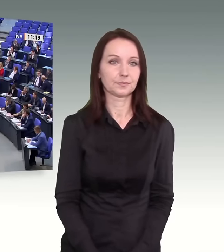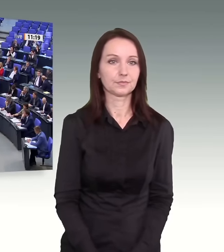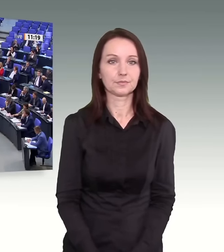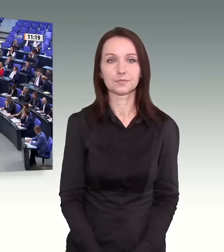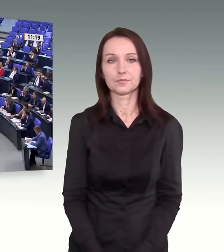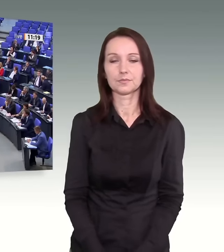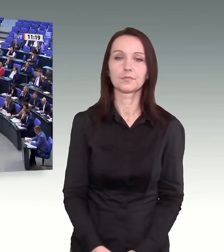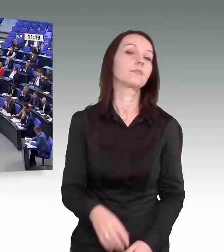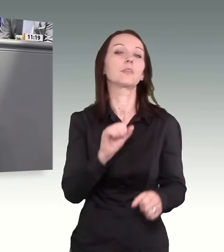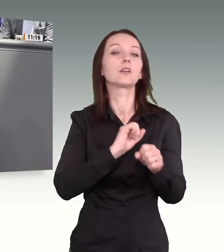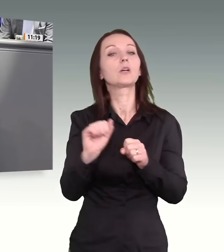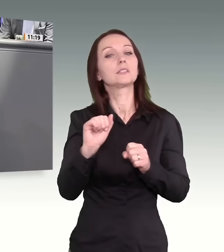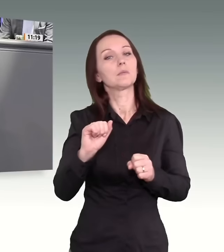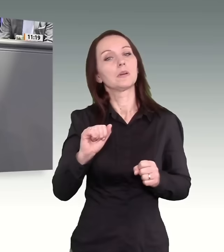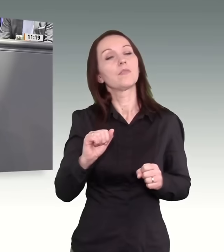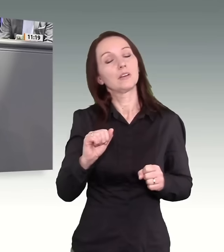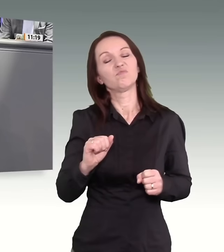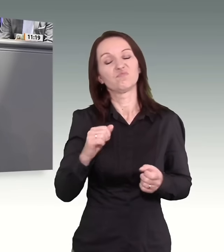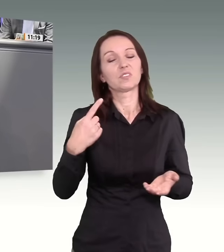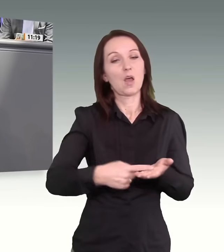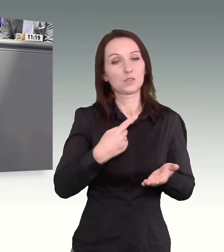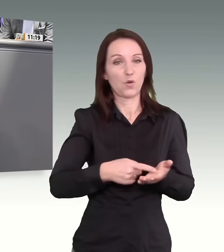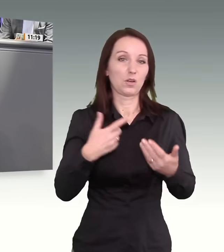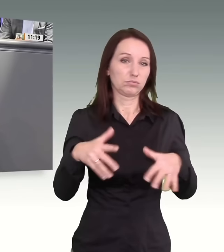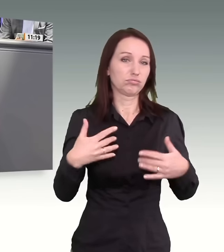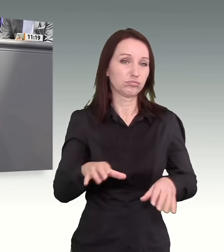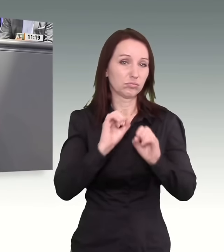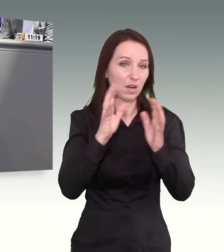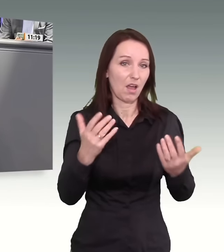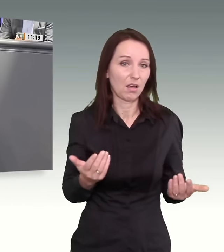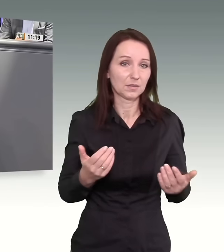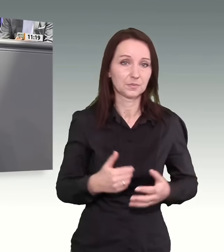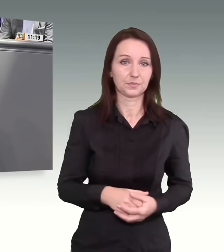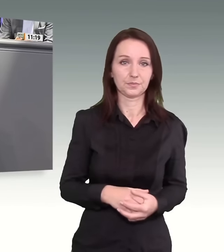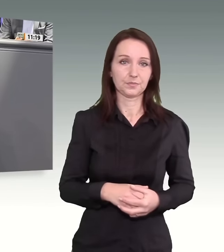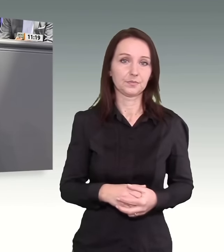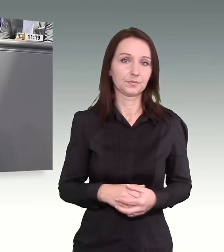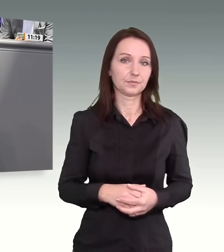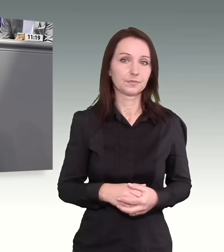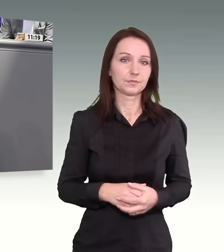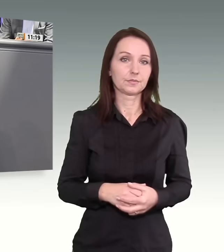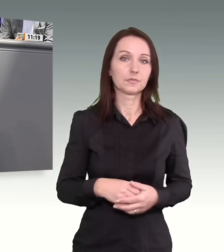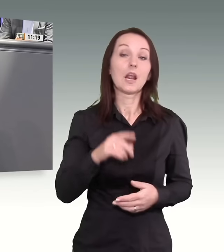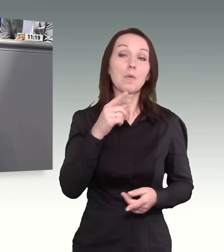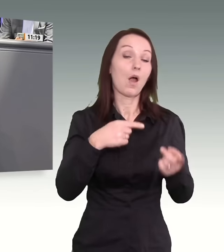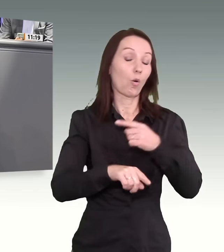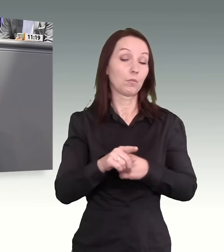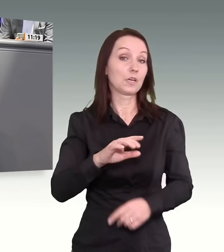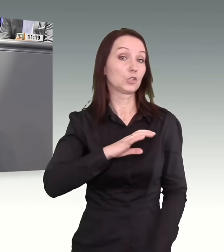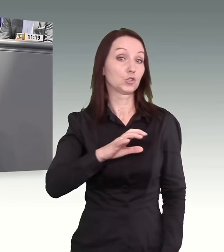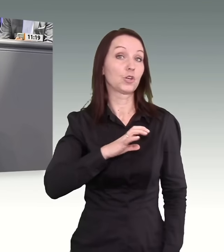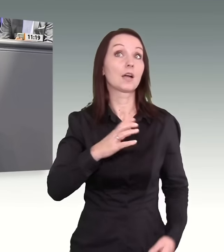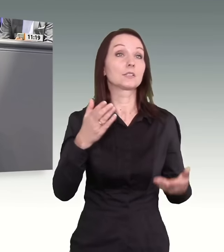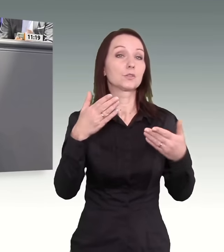Trotzdem sind die Herausforderungen natürlich groß, aber zum anderen sind natürlich auch die Chancen